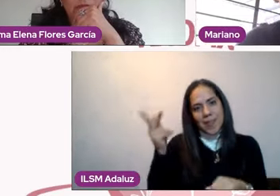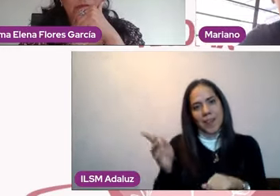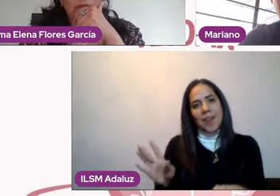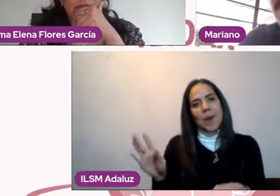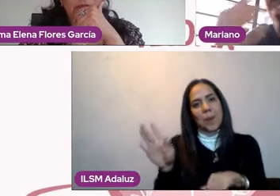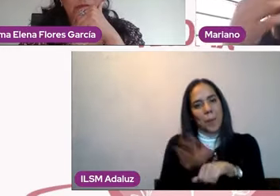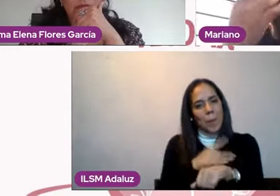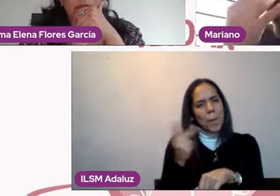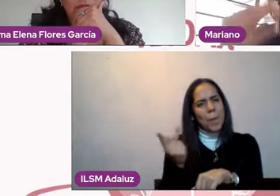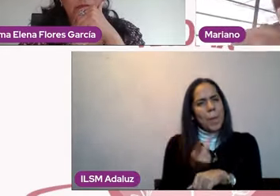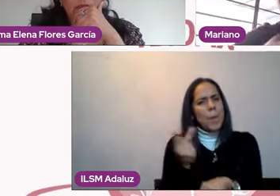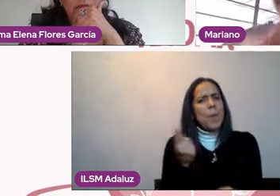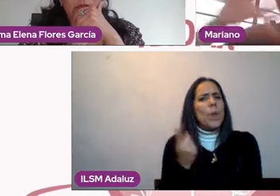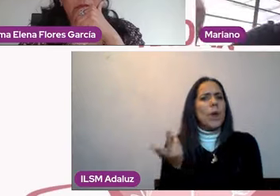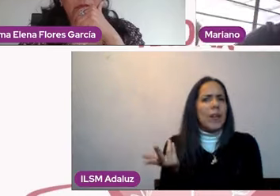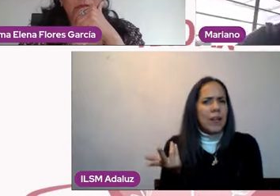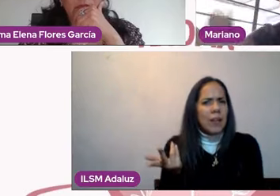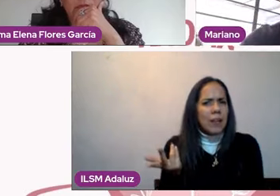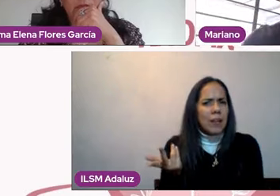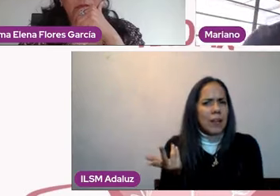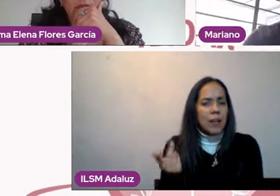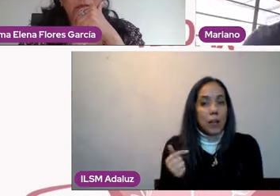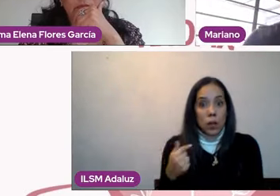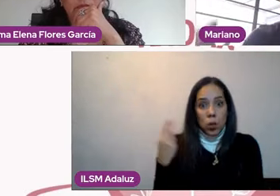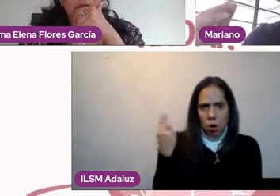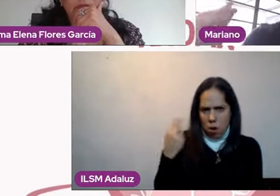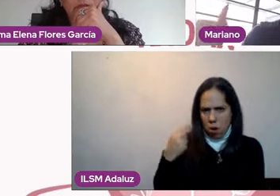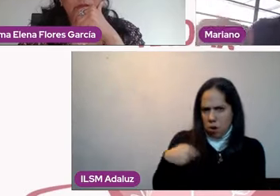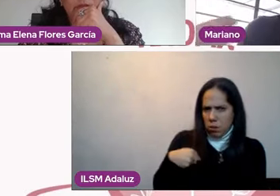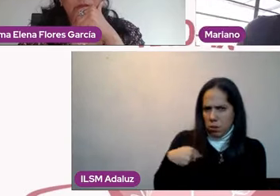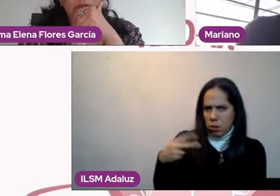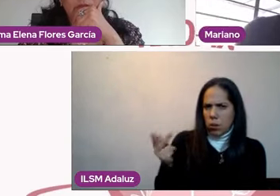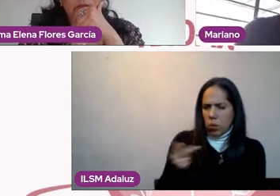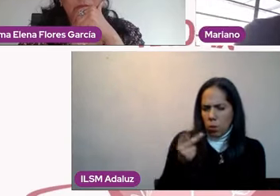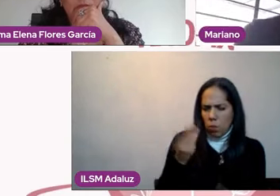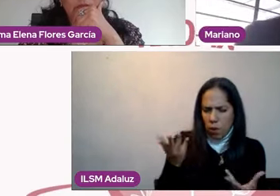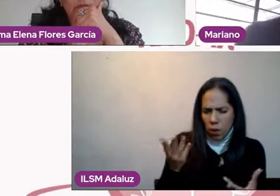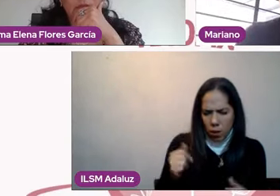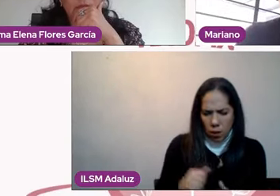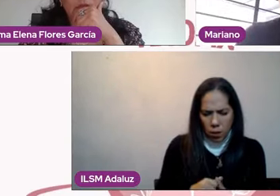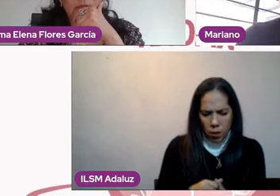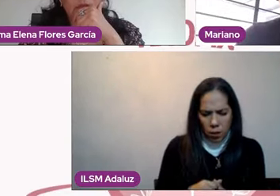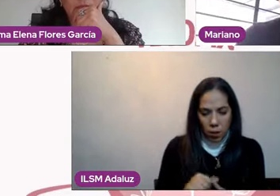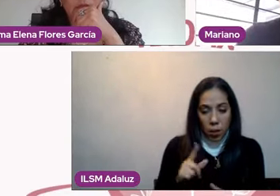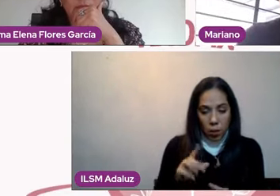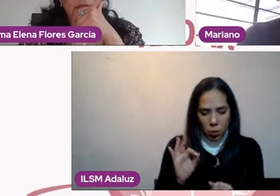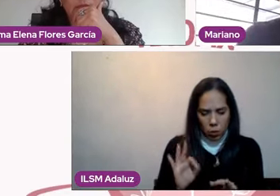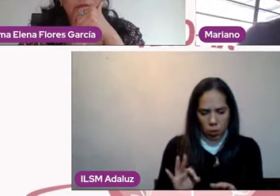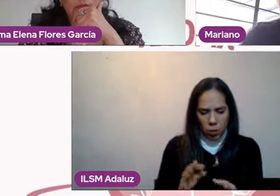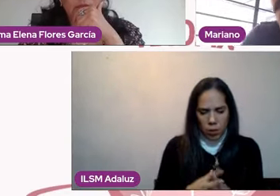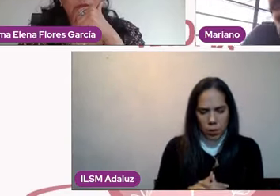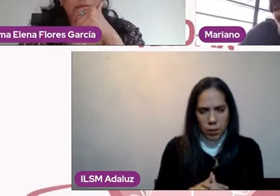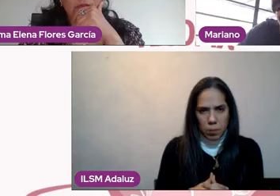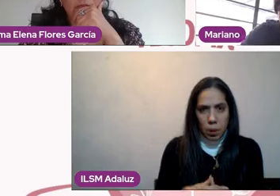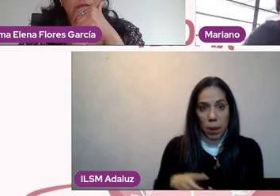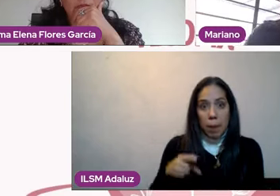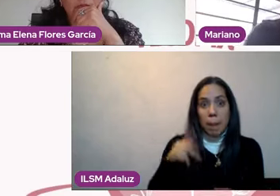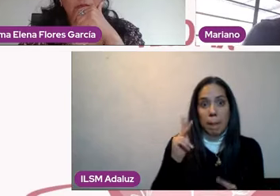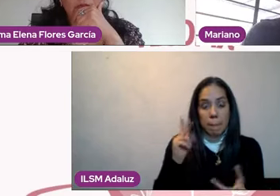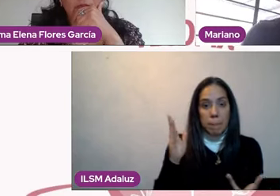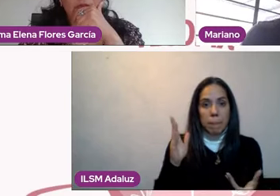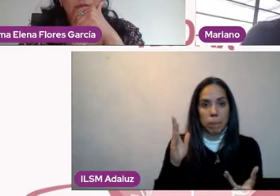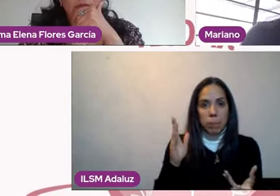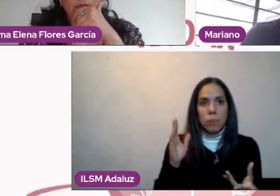pensemos que cualquiera de las opciones es válida, pero entonces tengamos que ser congruentes, ¿no? Si yo busco